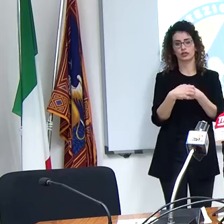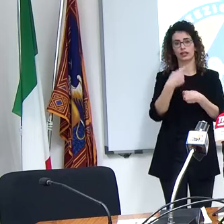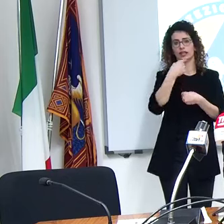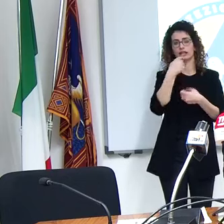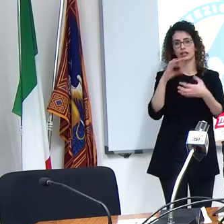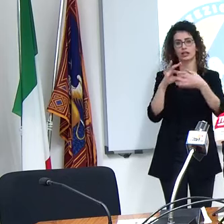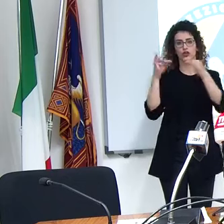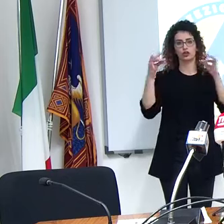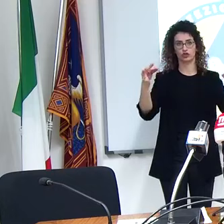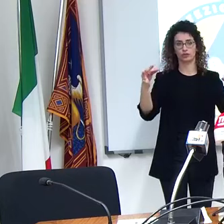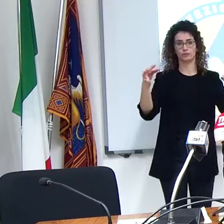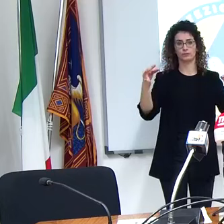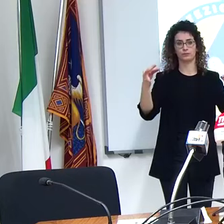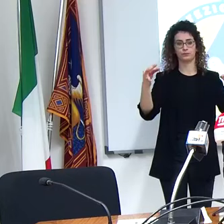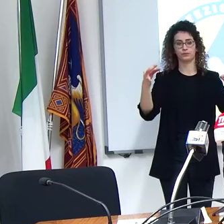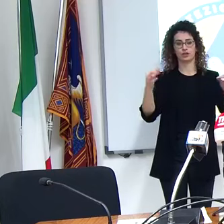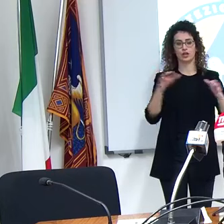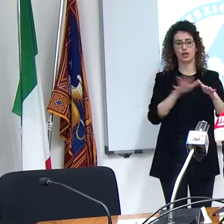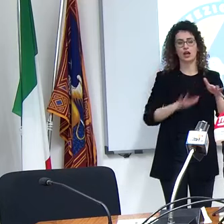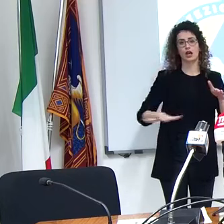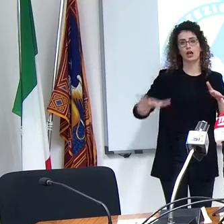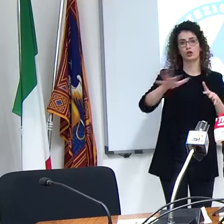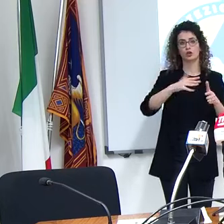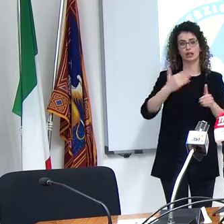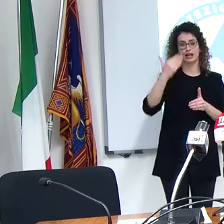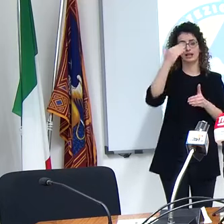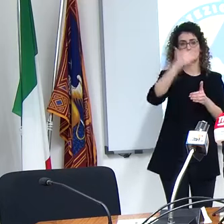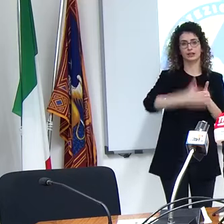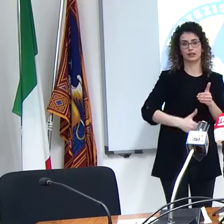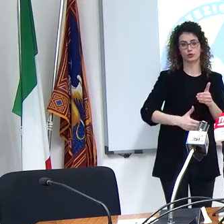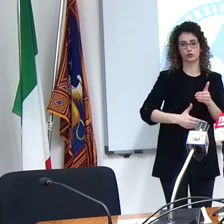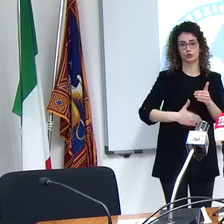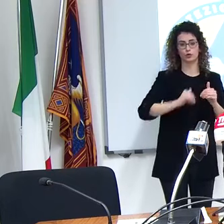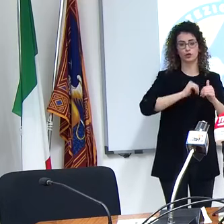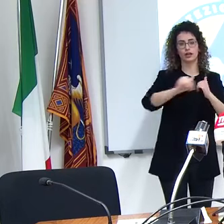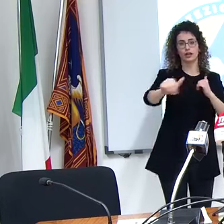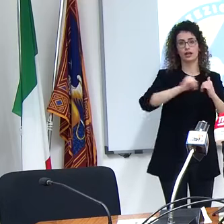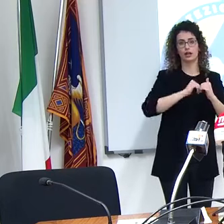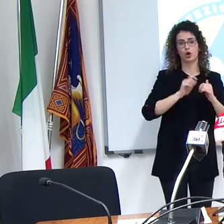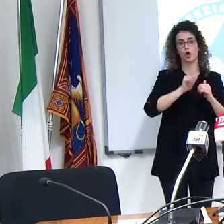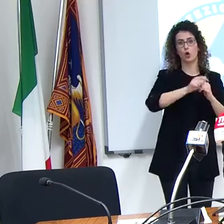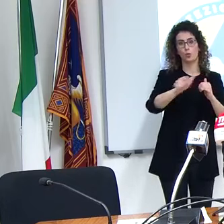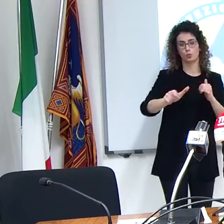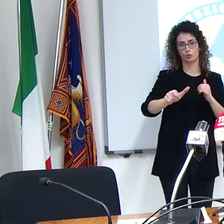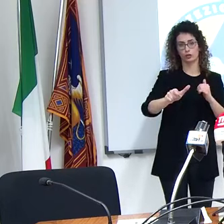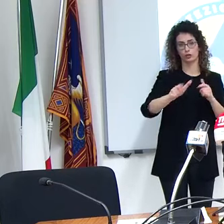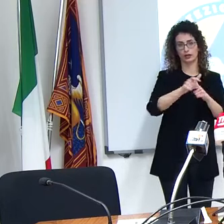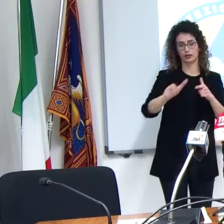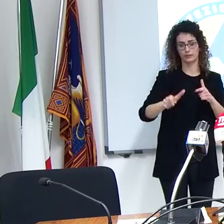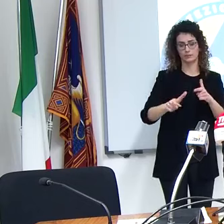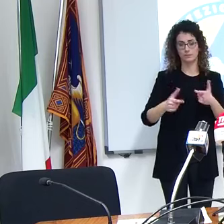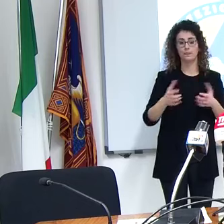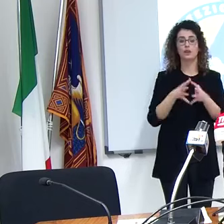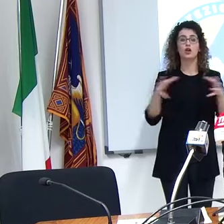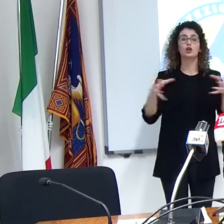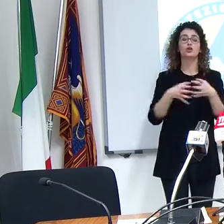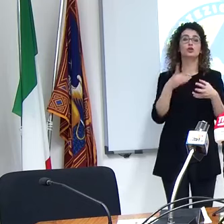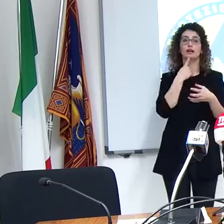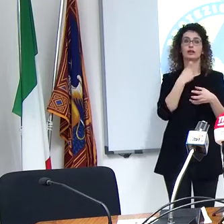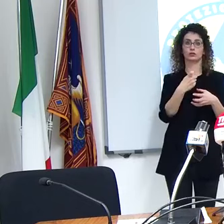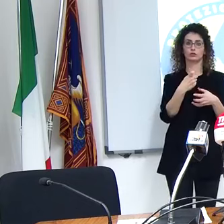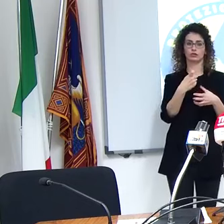limitazioni di spostamento in ambito comunale in realtà nella zona rossa lo spostamento è